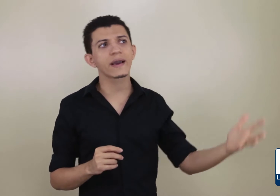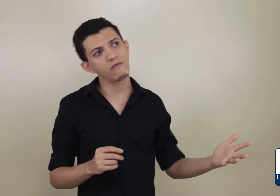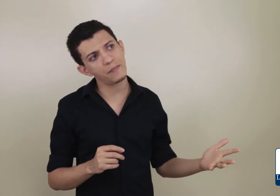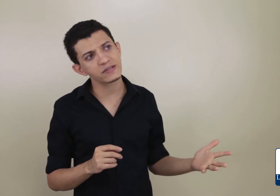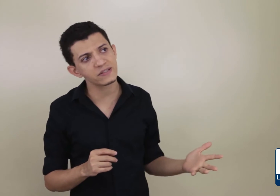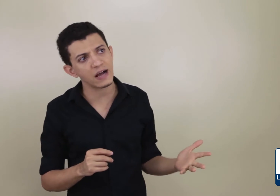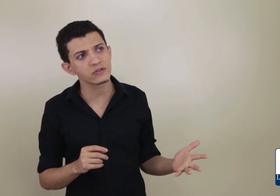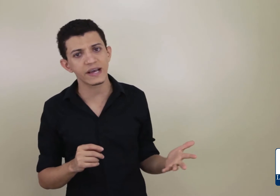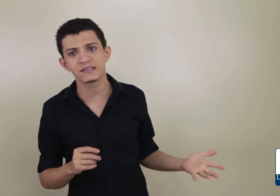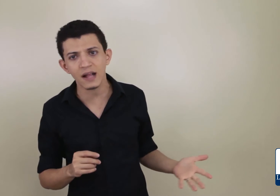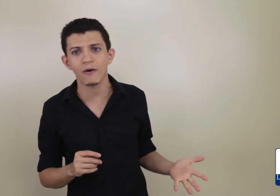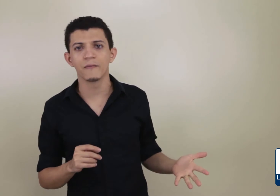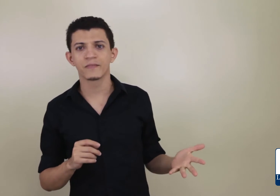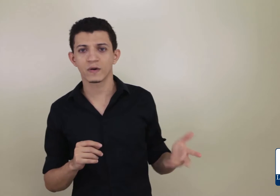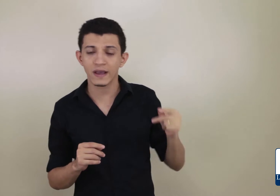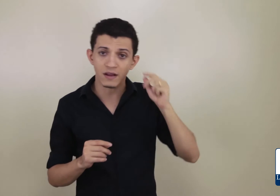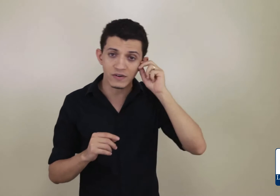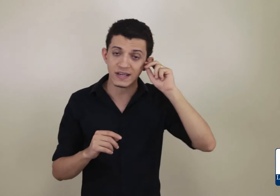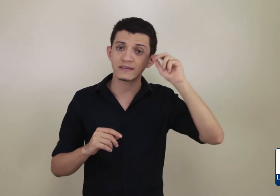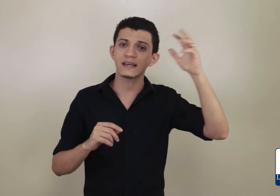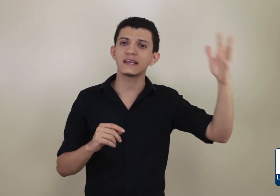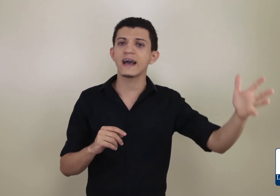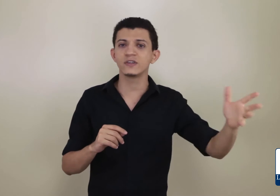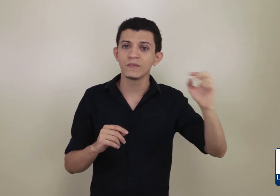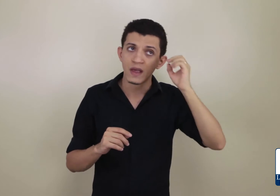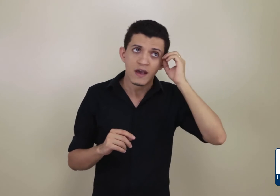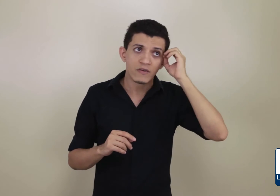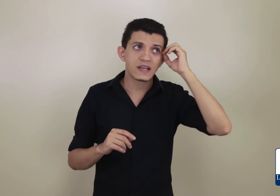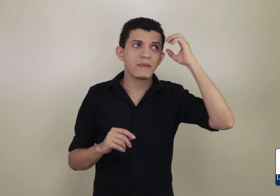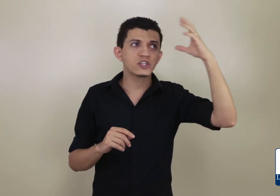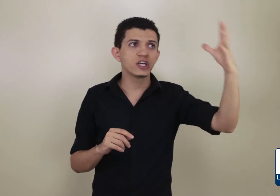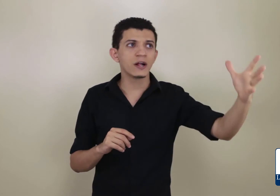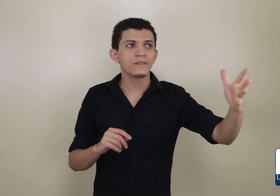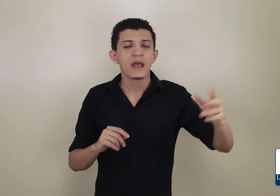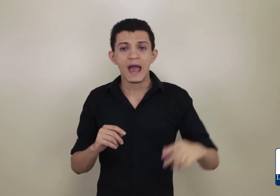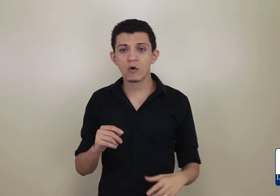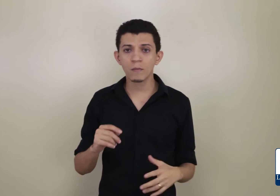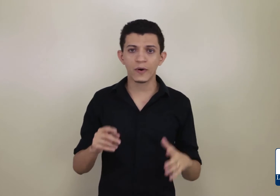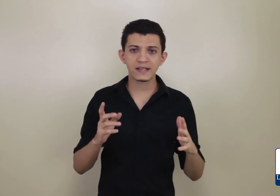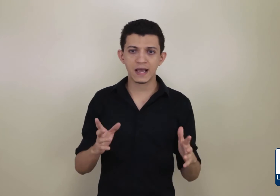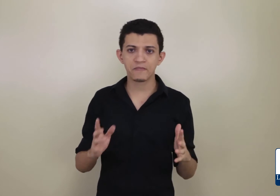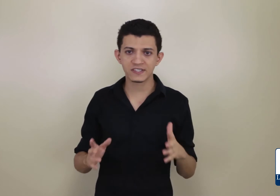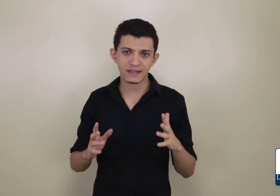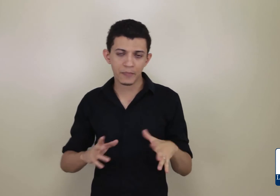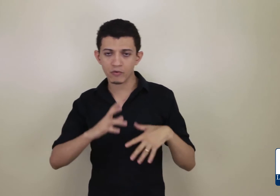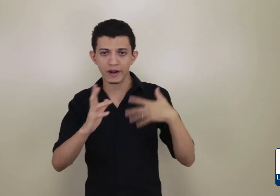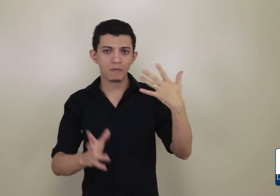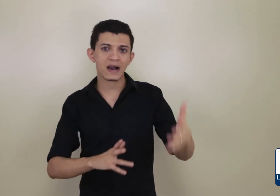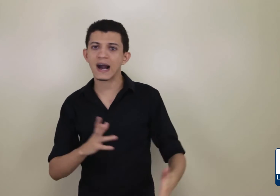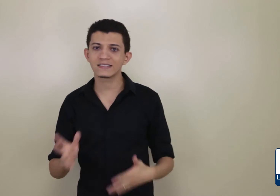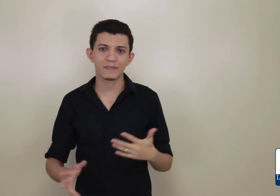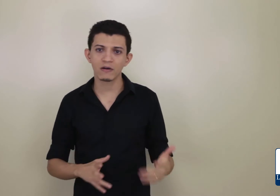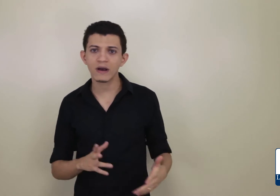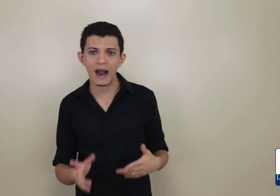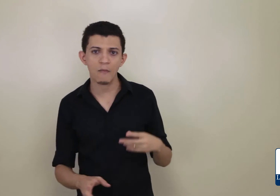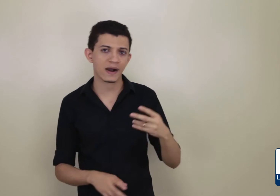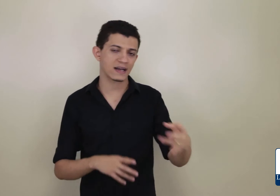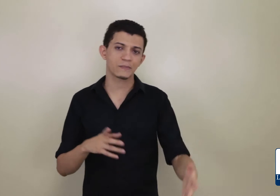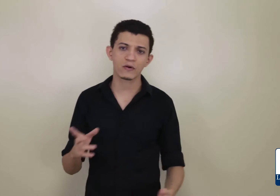que eu vou precisar de usar esse sinal, ok? Então, você antecede. Você imagina. É como, por exemplo, você está procurando uma casa para alugar, uma casa para